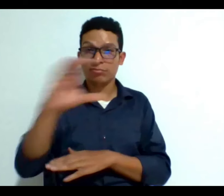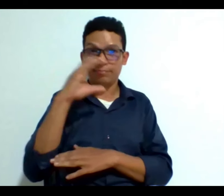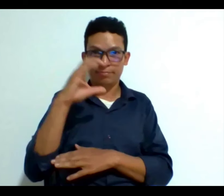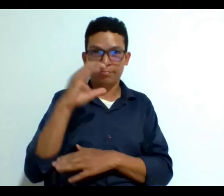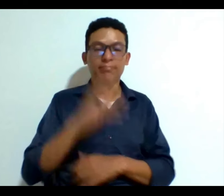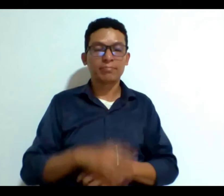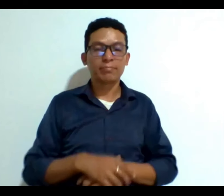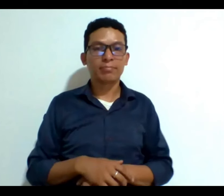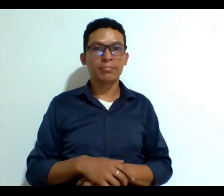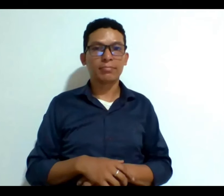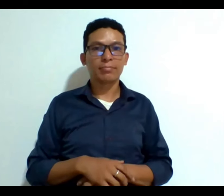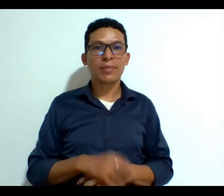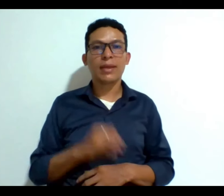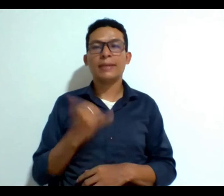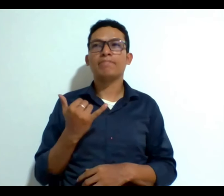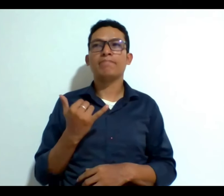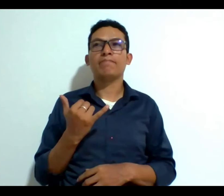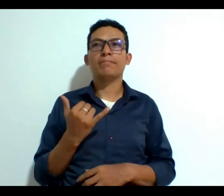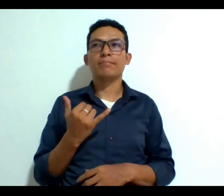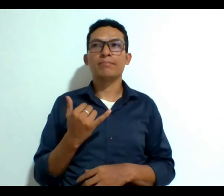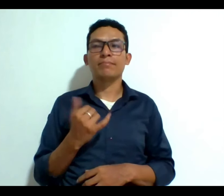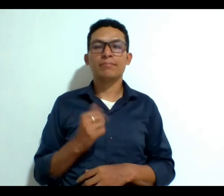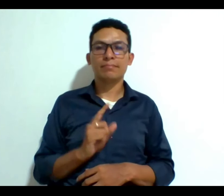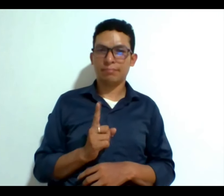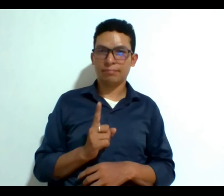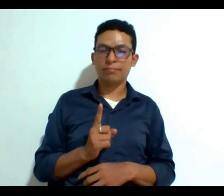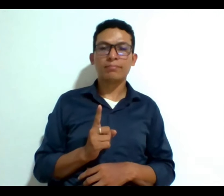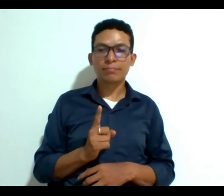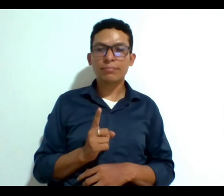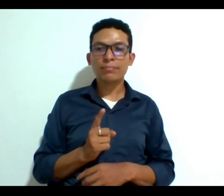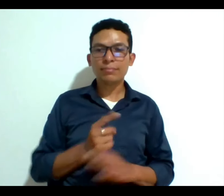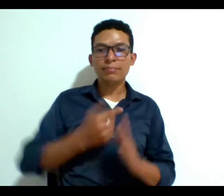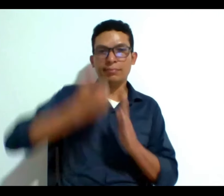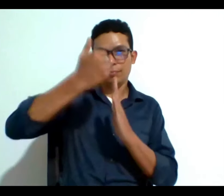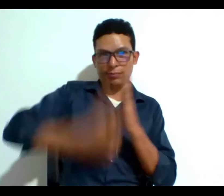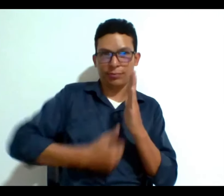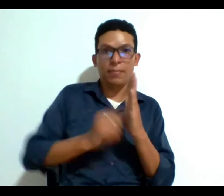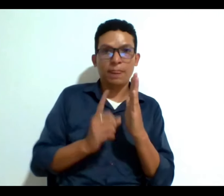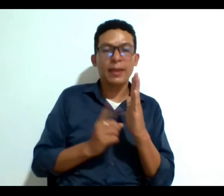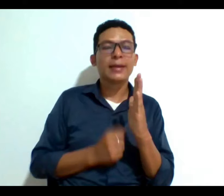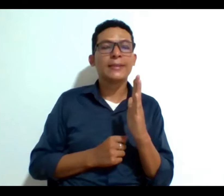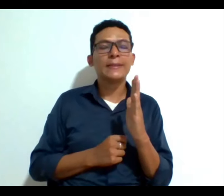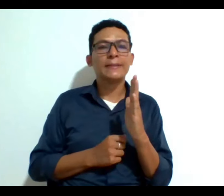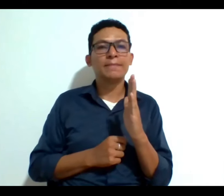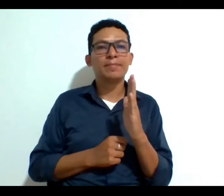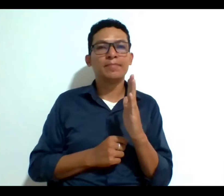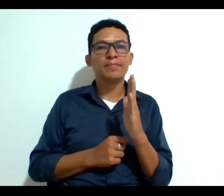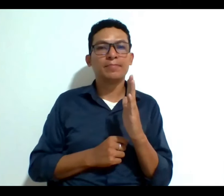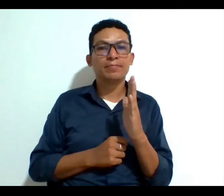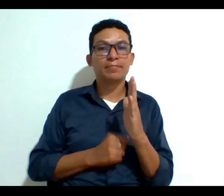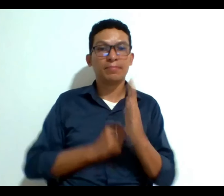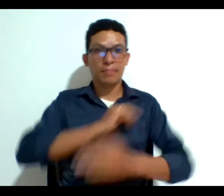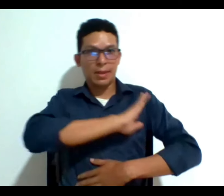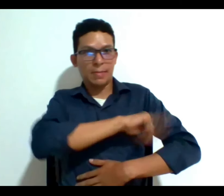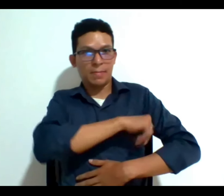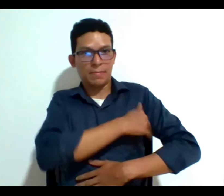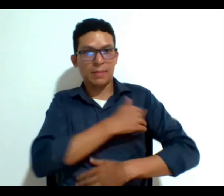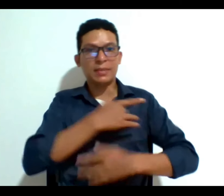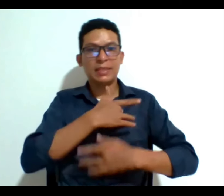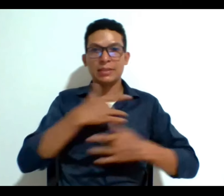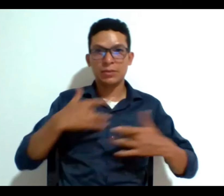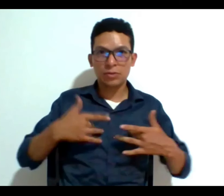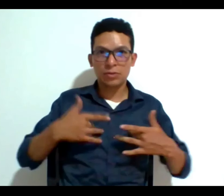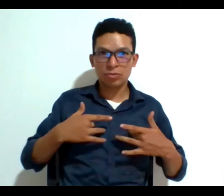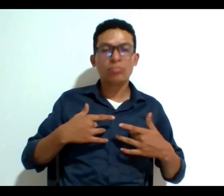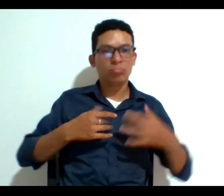en este documento el Ministerio de Salud lo reguló en la